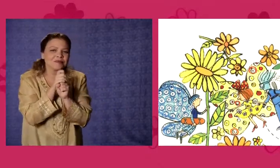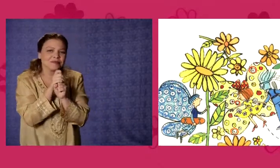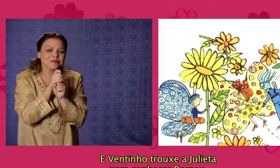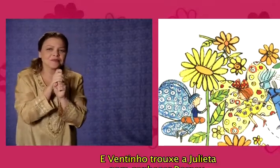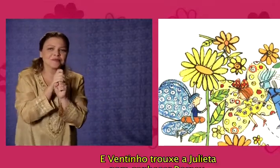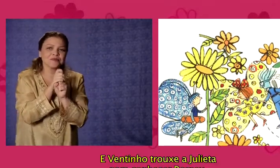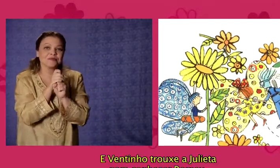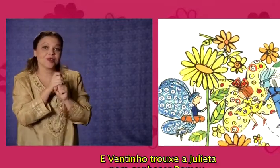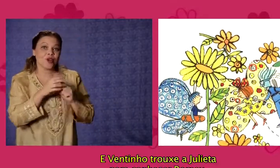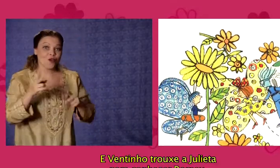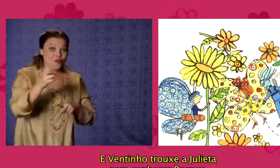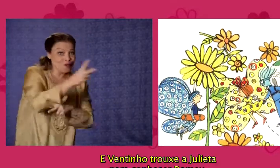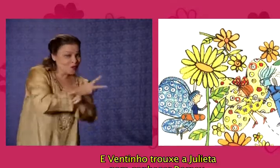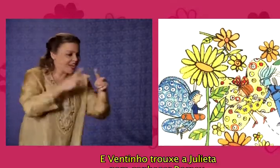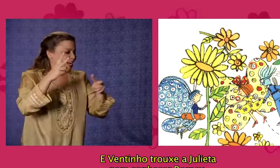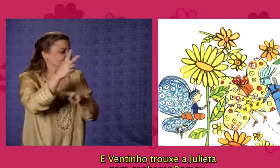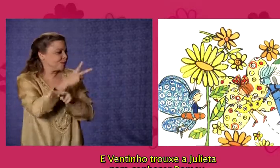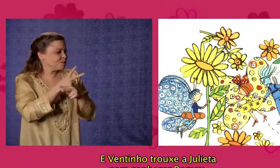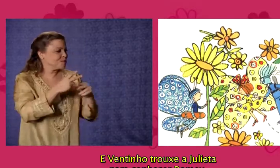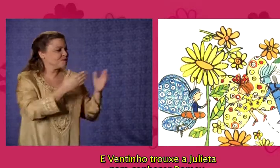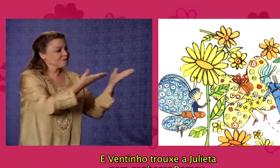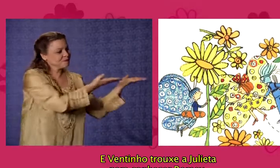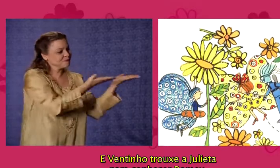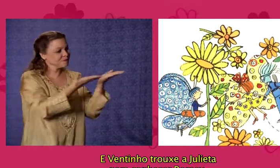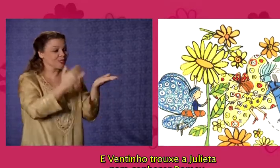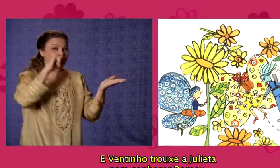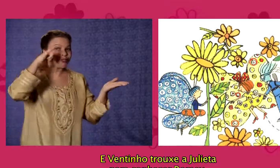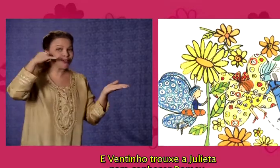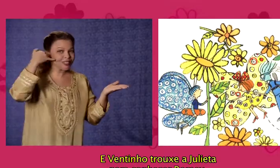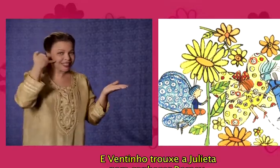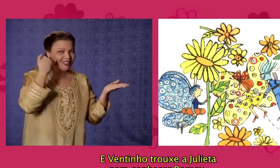E Ventinho trouxe a Julieta para conhecer Romeu.